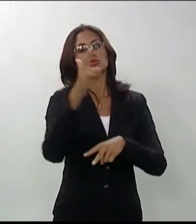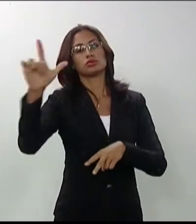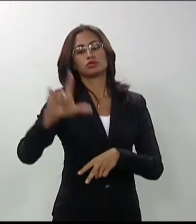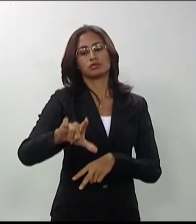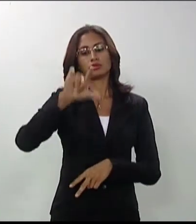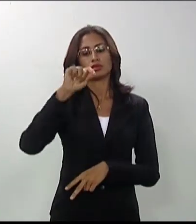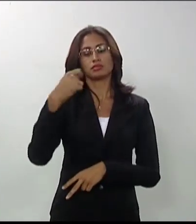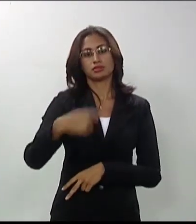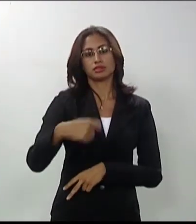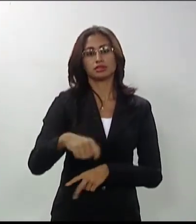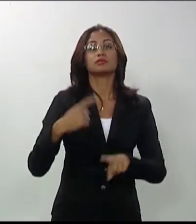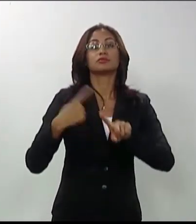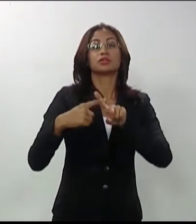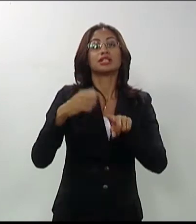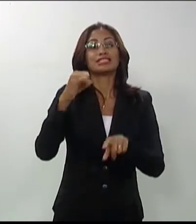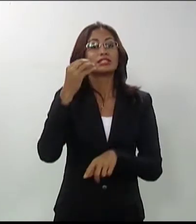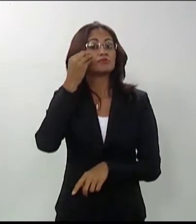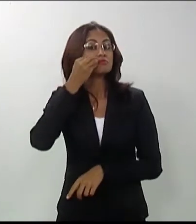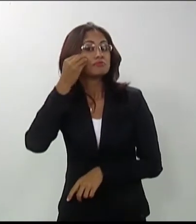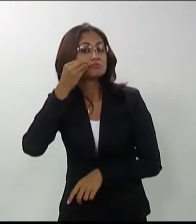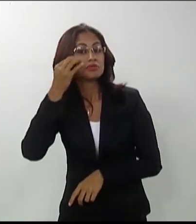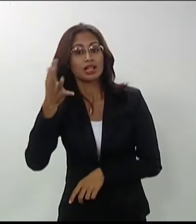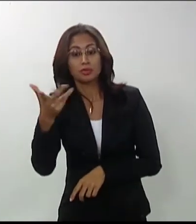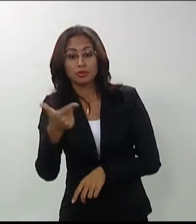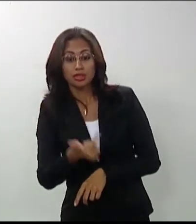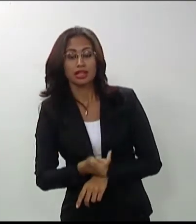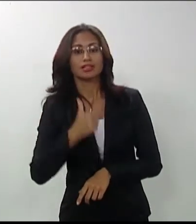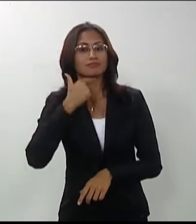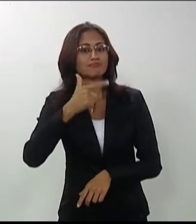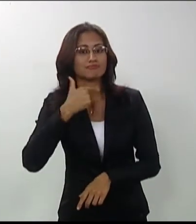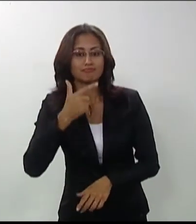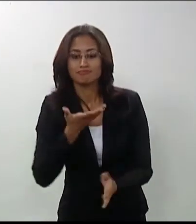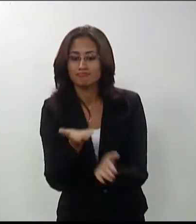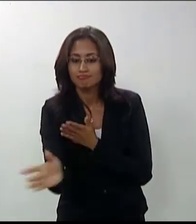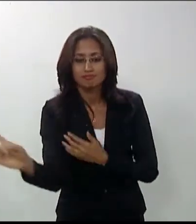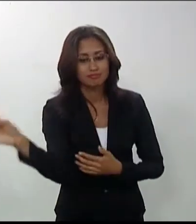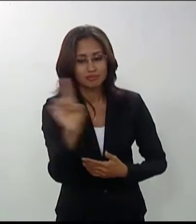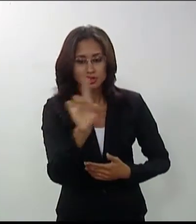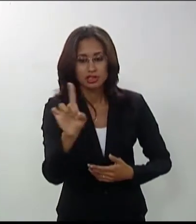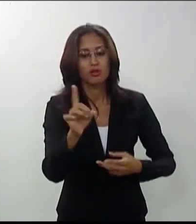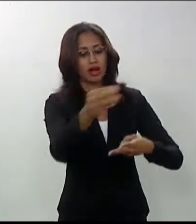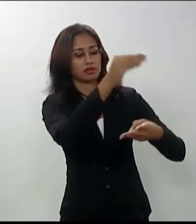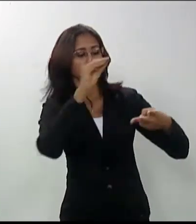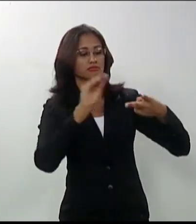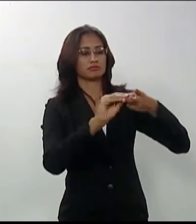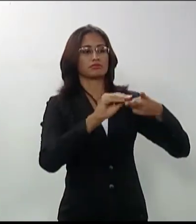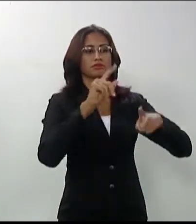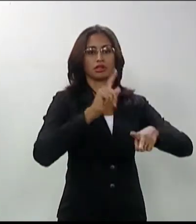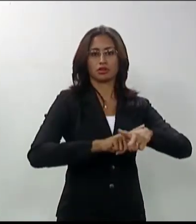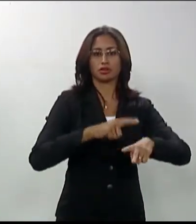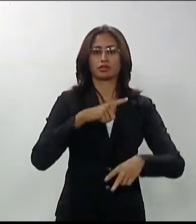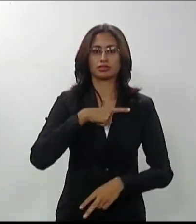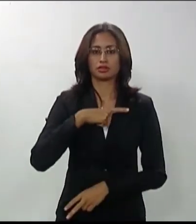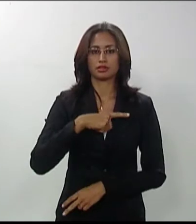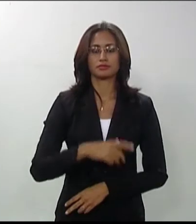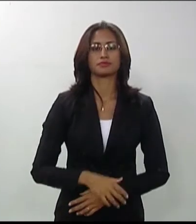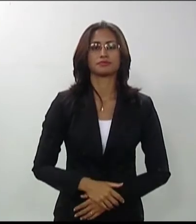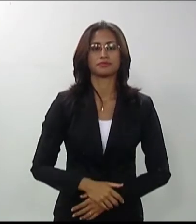obrigatoriamente prova de língua inglesa. 7.5. O candidato solicitante de inscrição para o curso de música